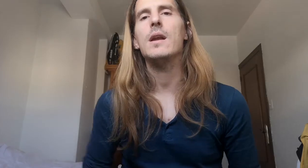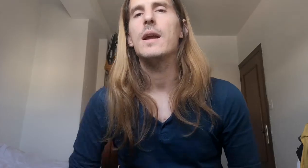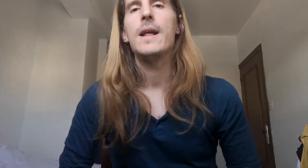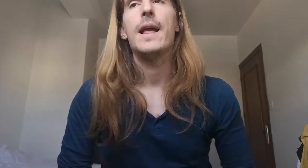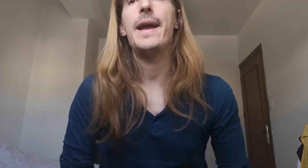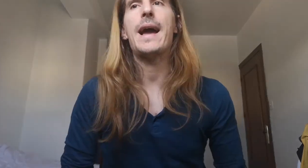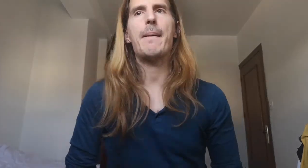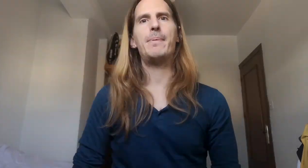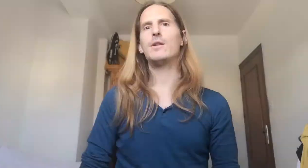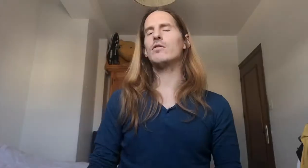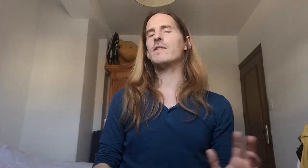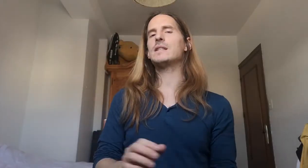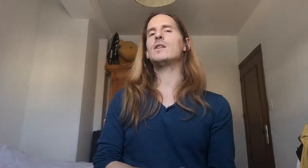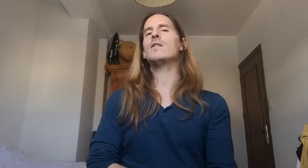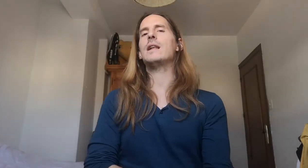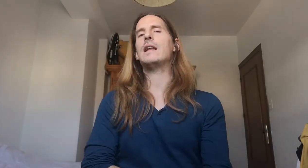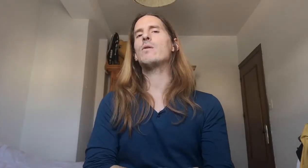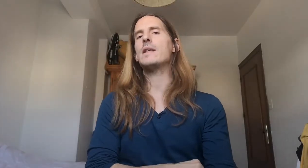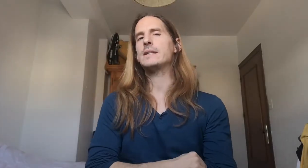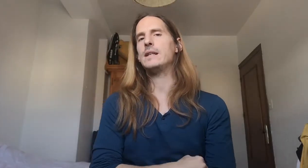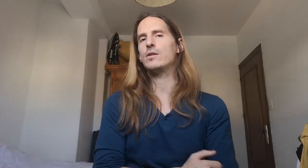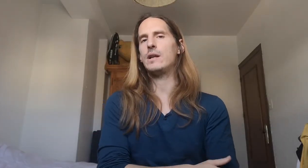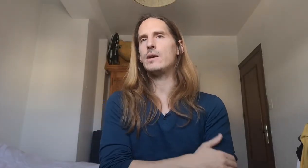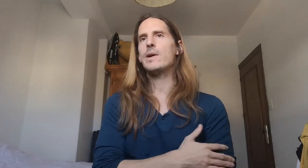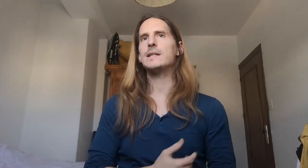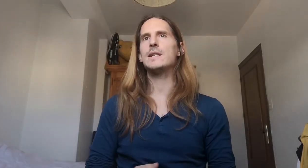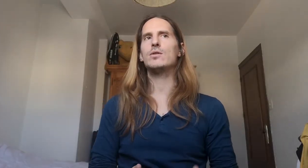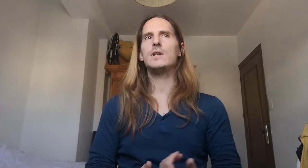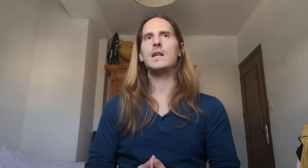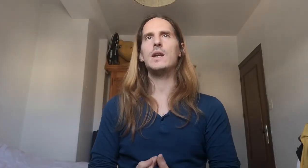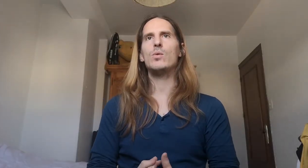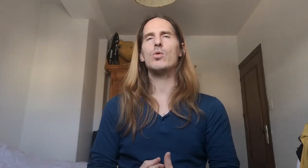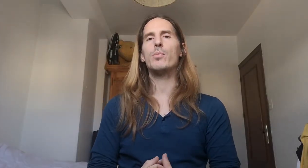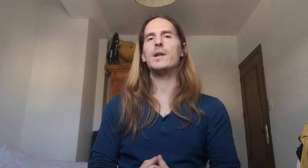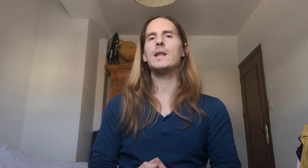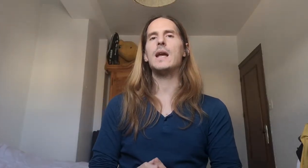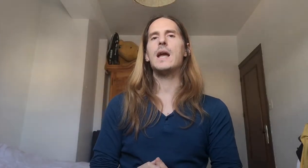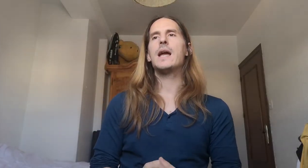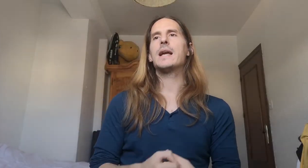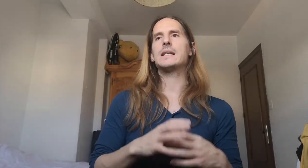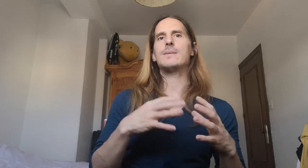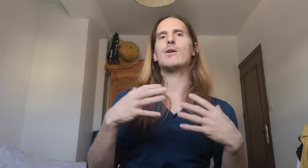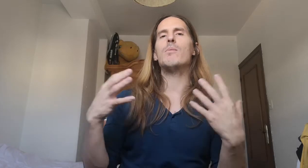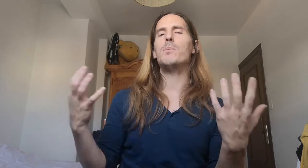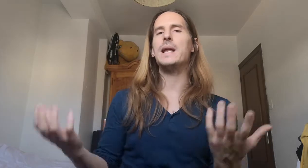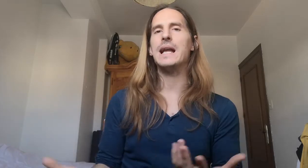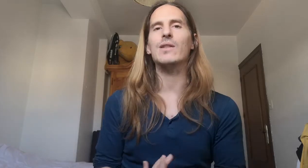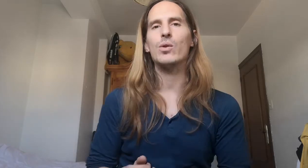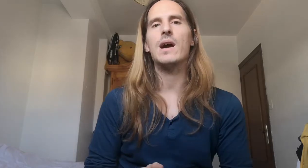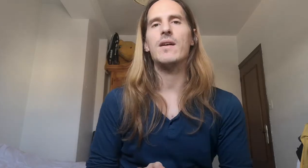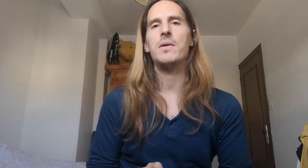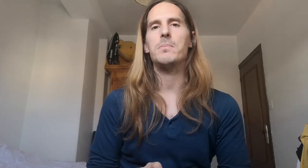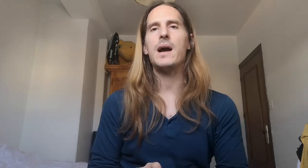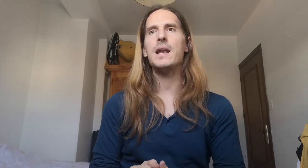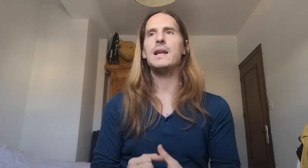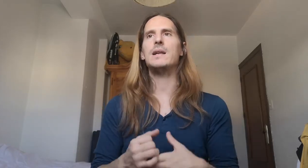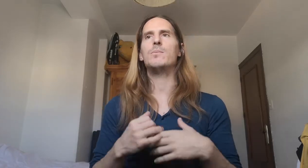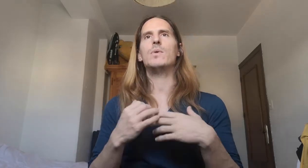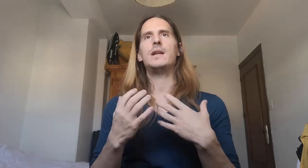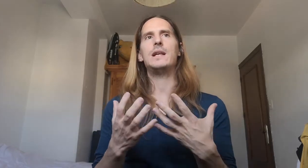aspectos básicos de la lengua de signos. La lengua de signos tiene un componente que se va complicando cada vez más en el